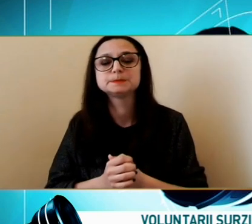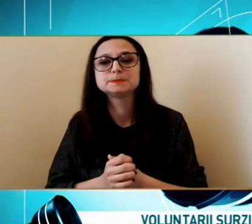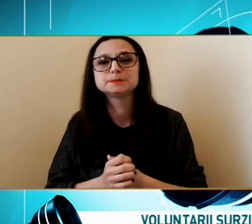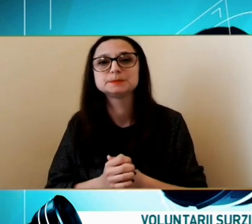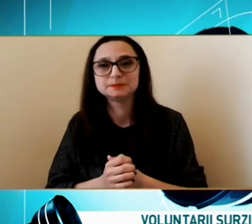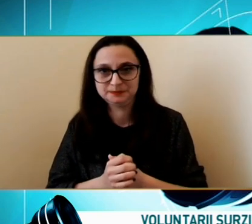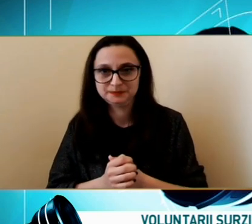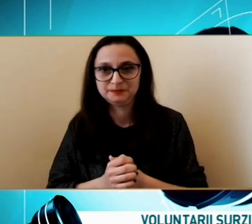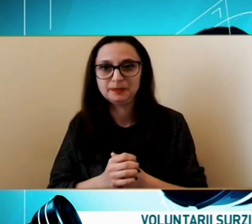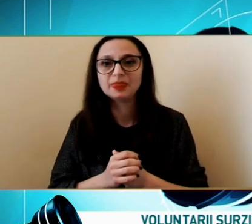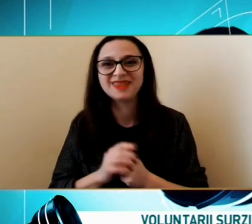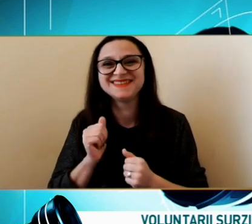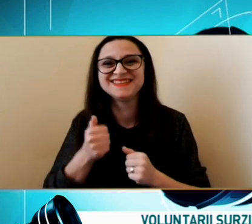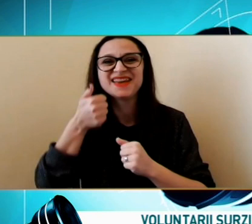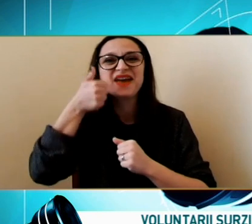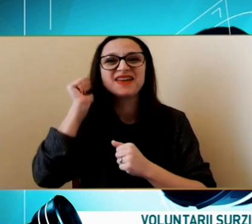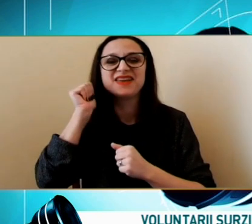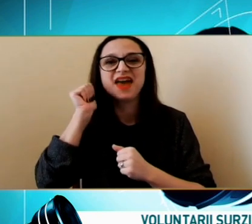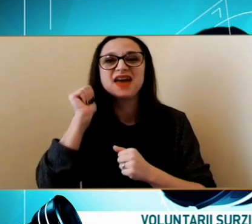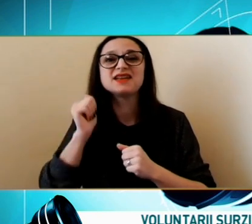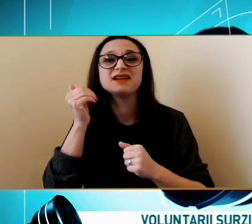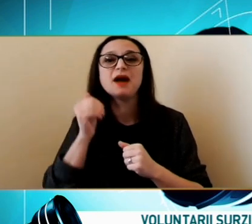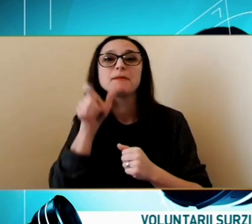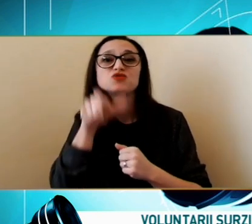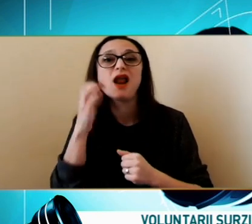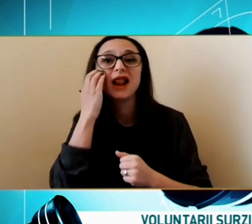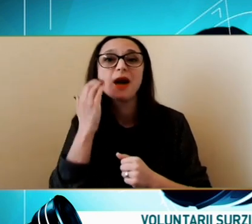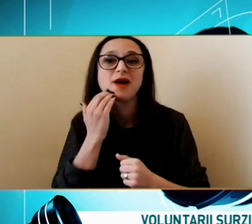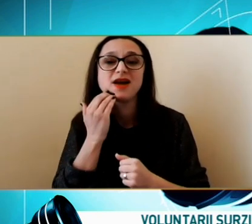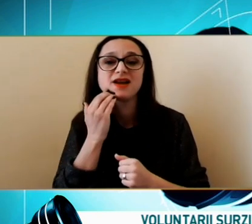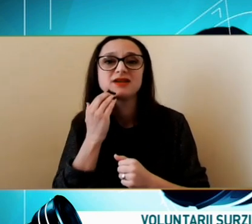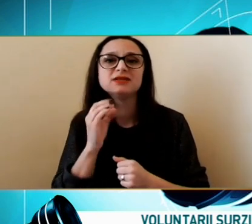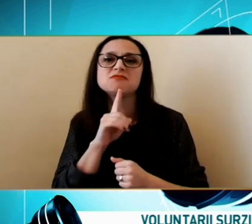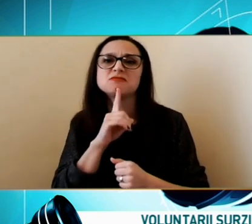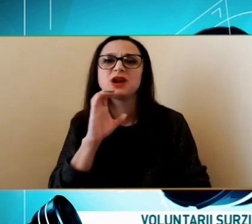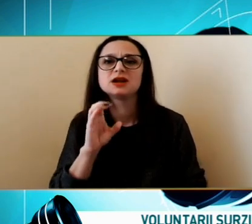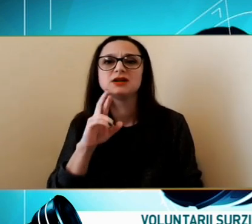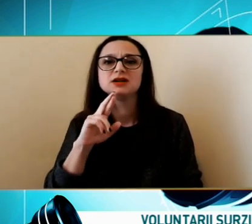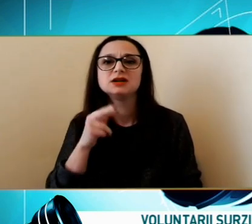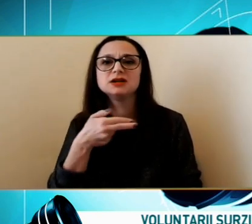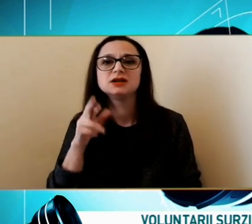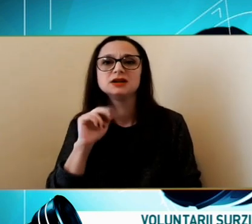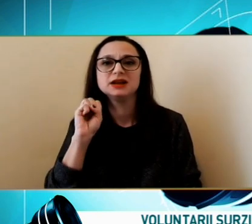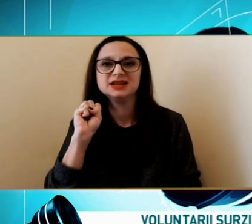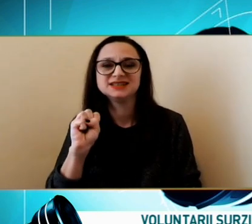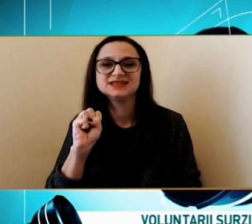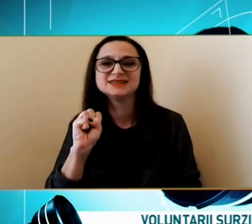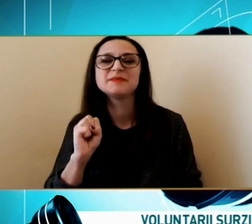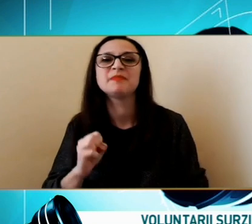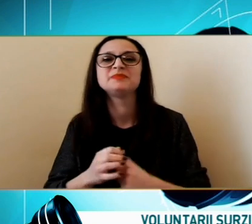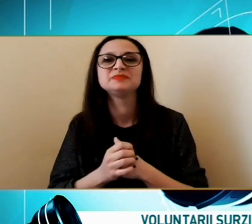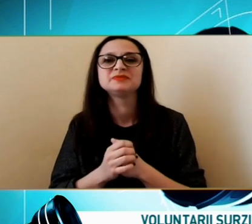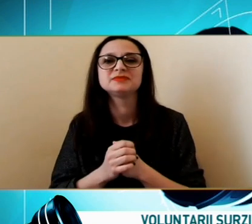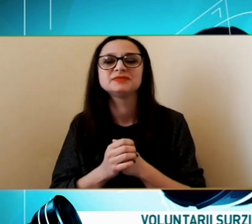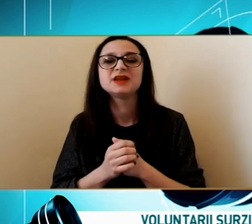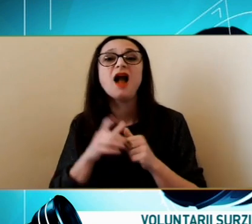Doamna Damian Și ieri Americanul Cris îl cheamă Magnezie Nu știu să spun numele corect Dar a